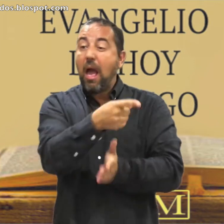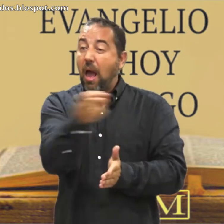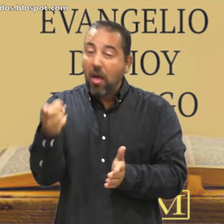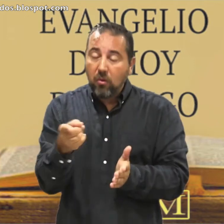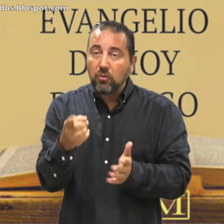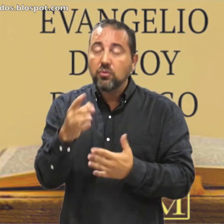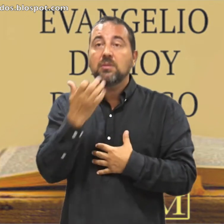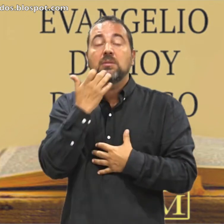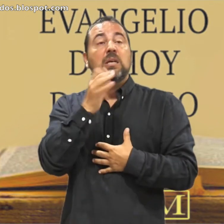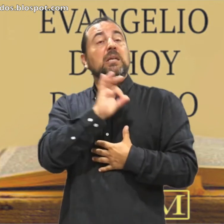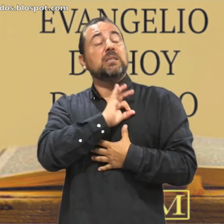Y llame